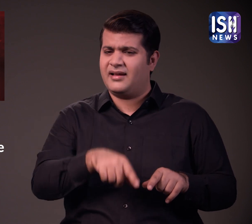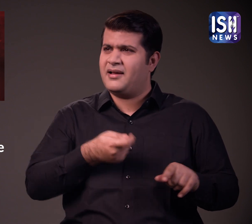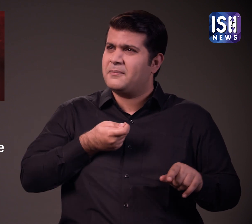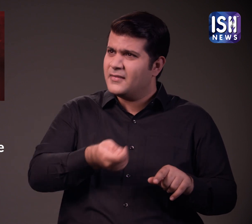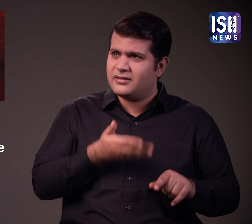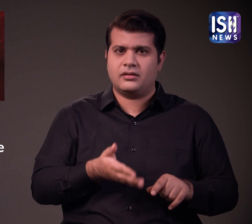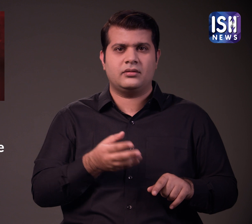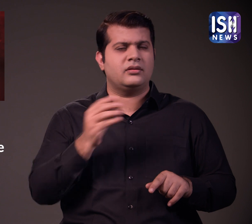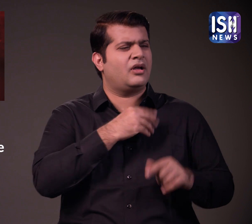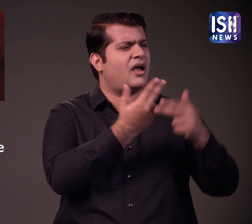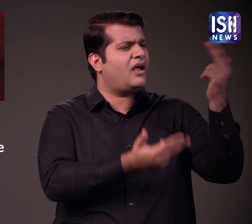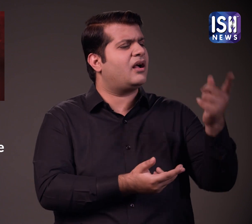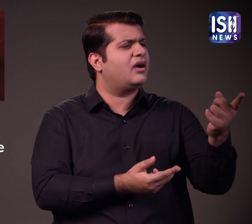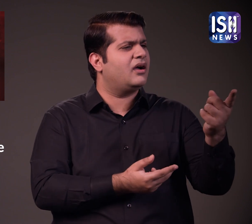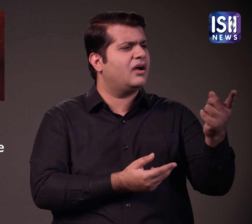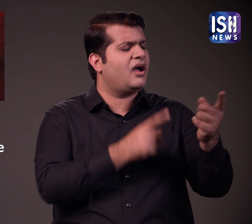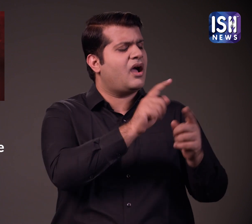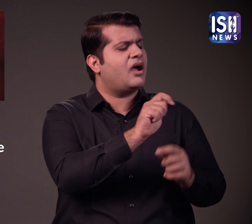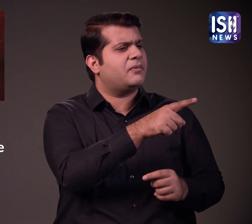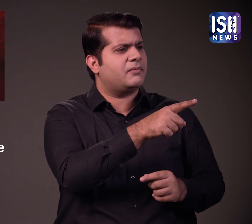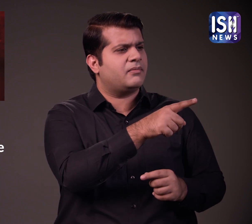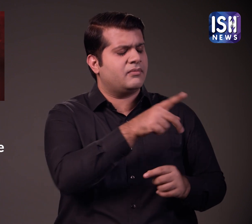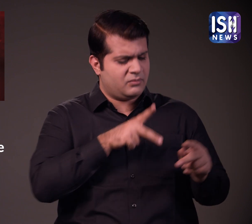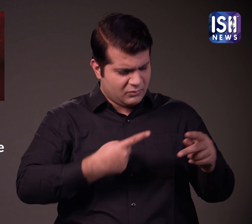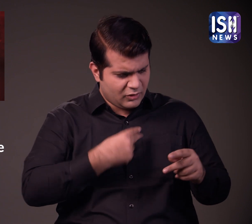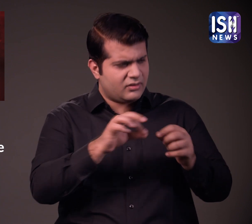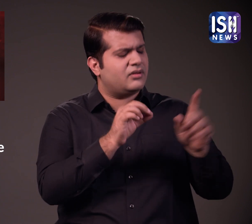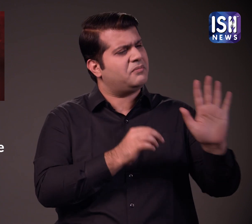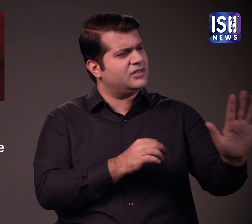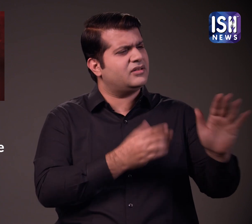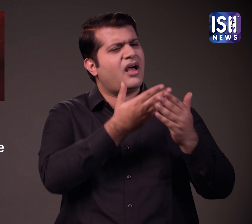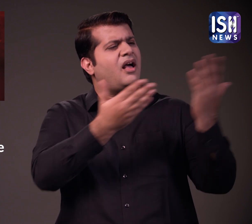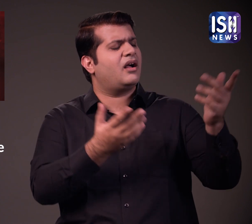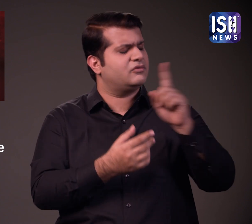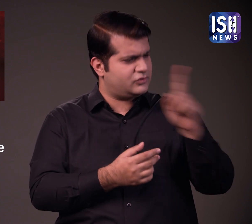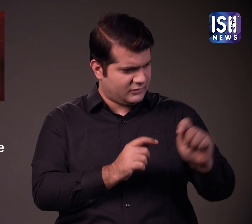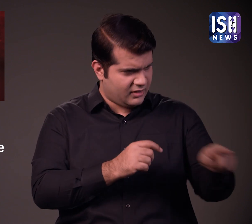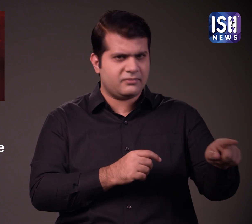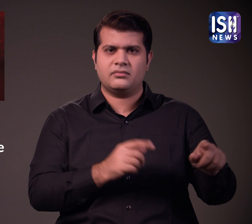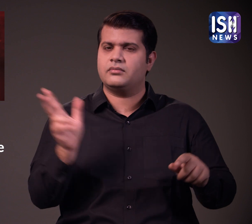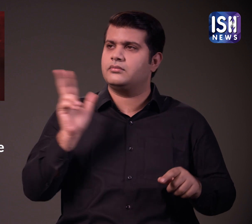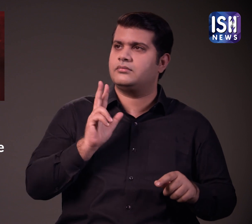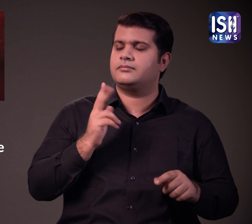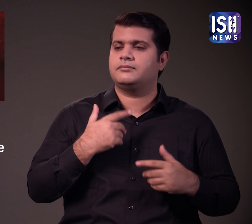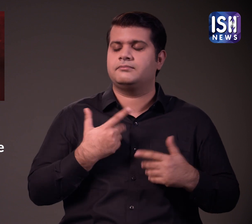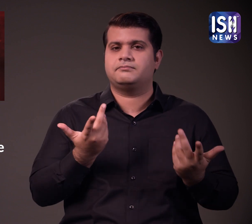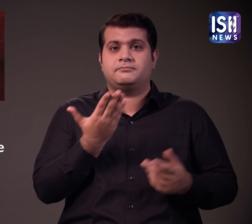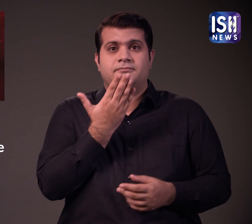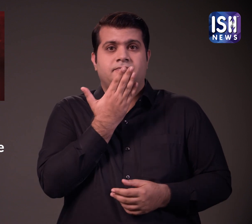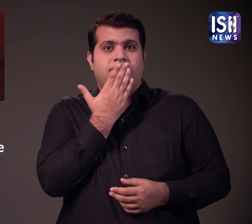हत्या है लेकिन उनसे कहा गया कि वह सिर्फ अपना काम करे और दखल अंदाजी ना करे वह चुप रहा और अपना काम करने